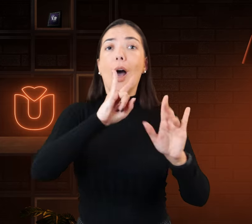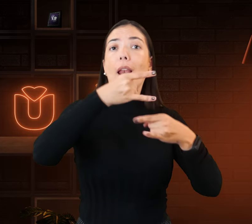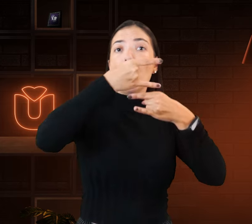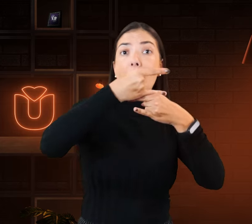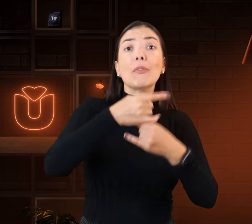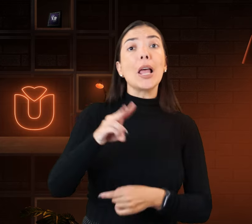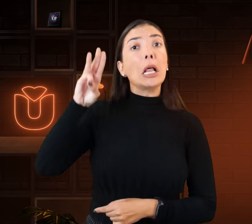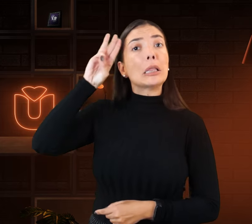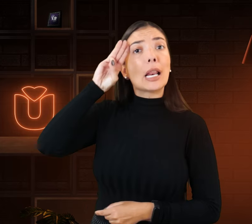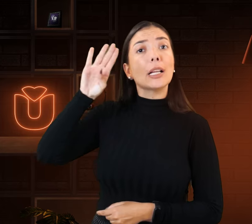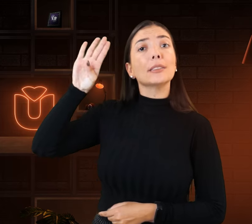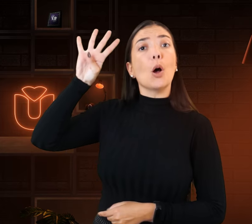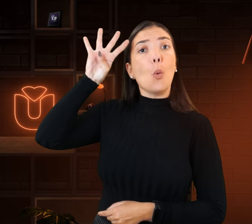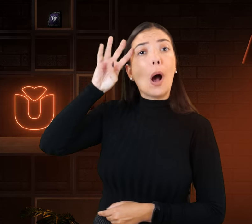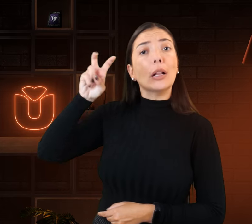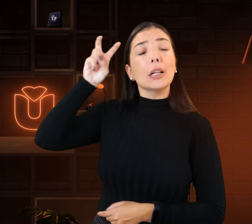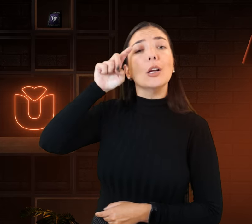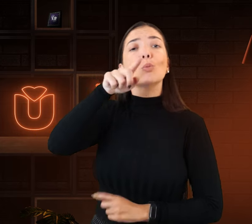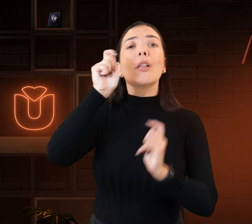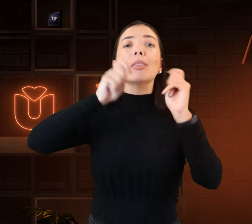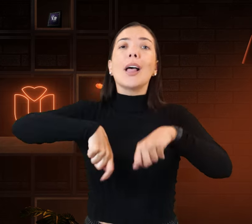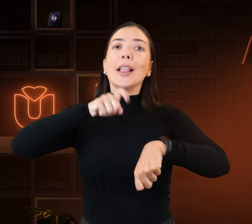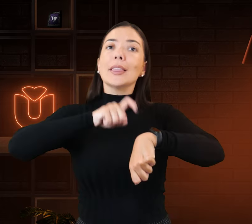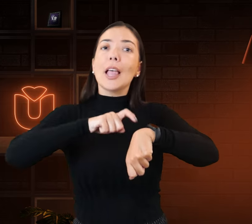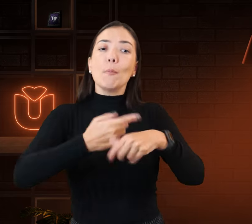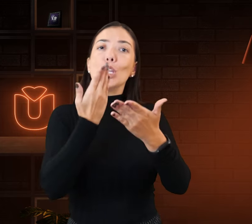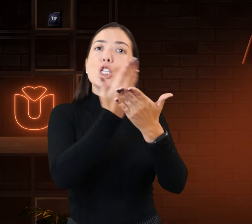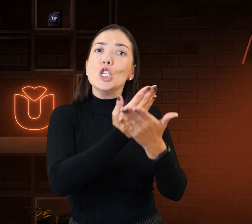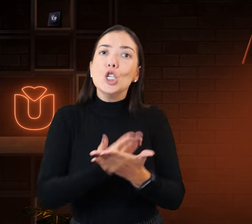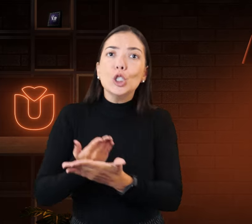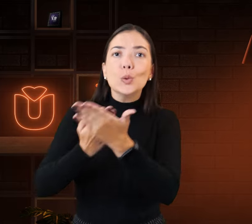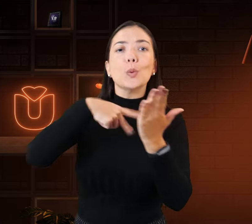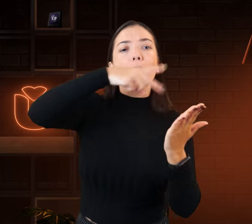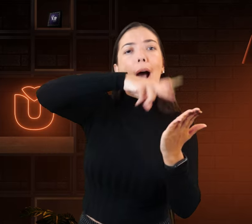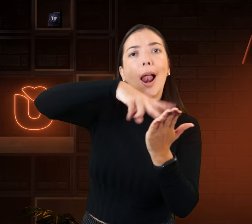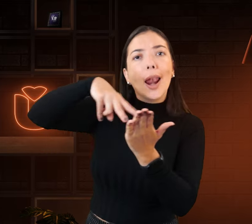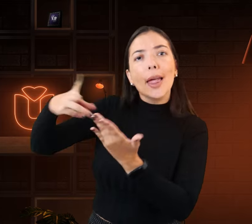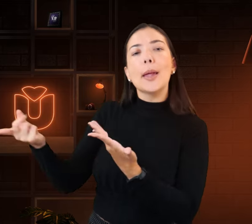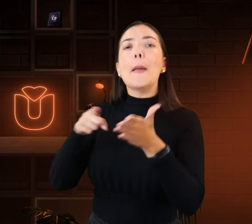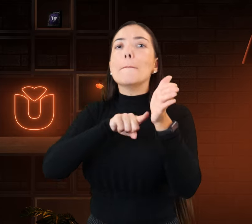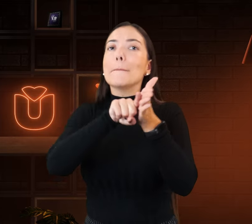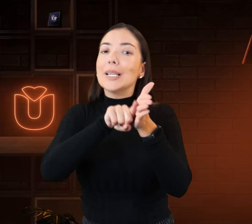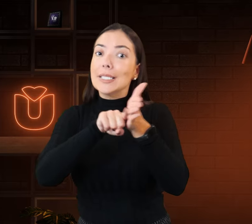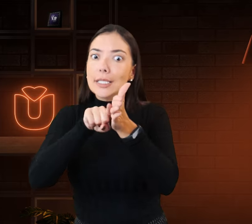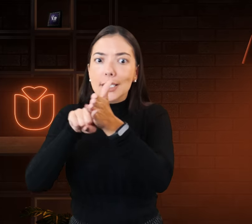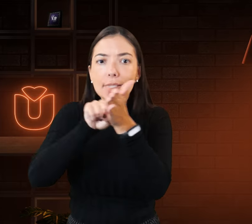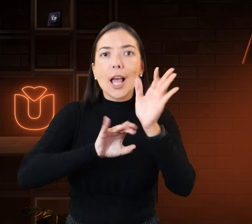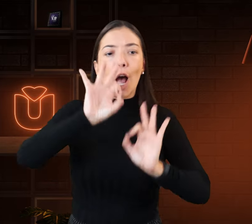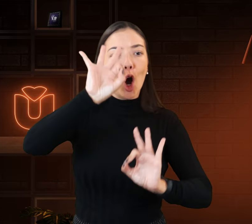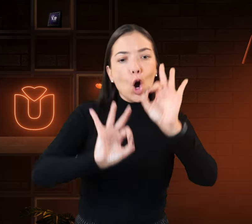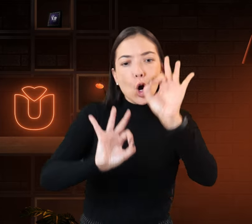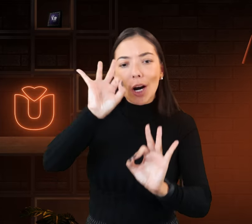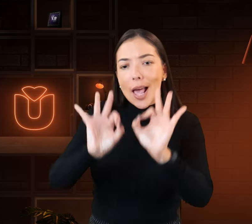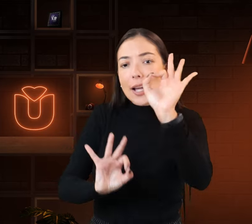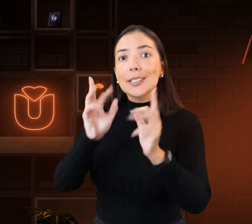segunda a sexta, escolhendo qual é o melhor horário. Para a gente ler, fazer as nossas pesquisas, organizar nossos